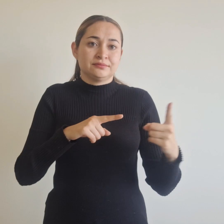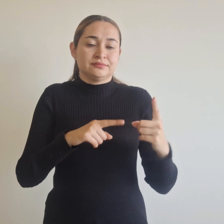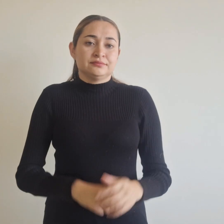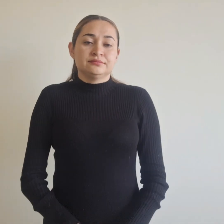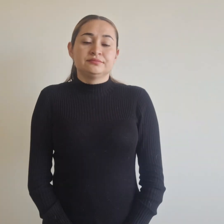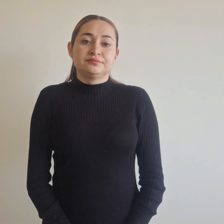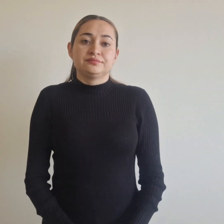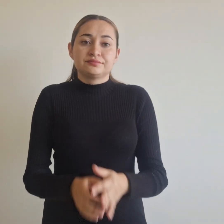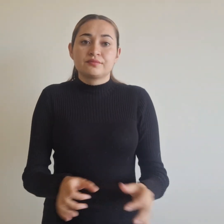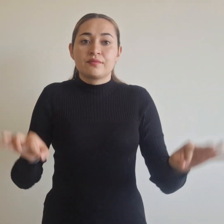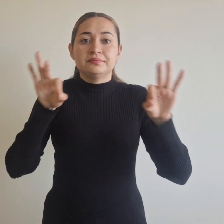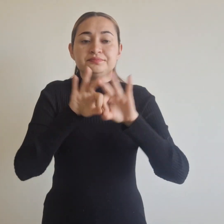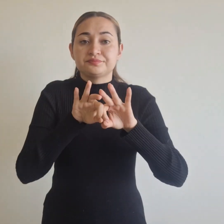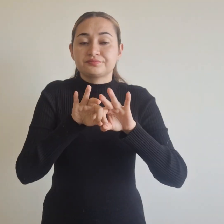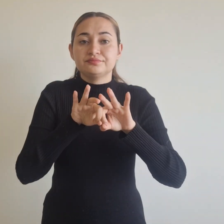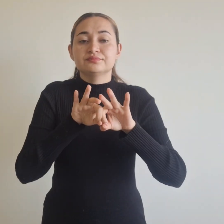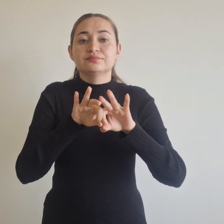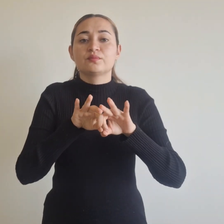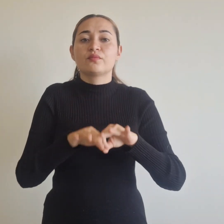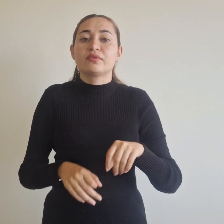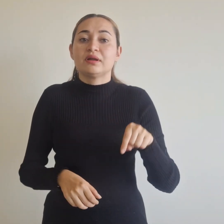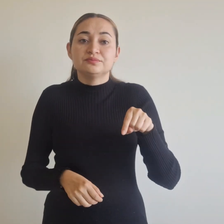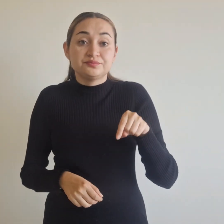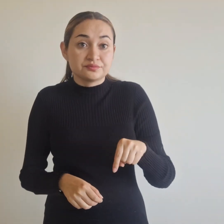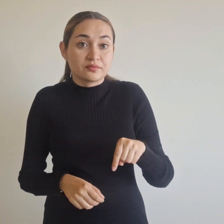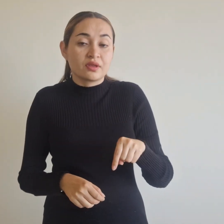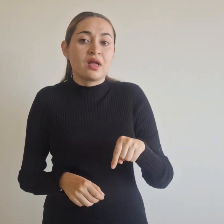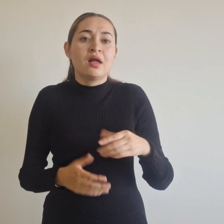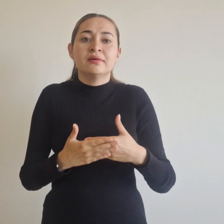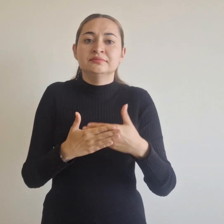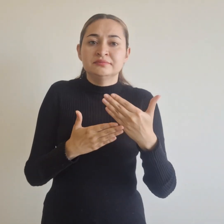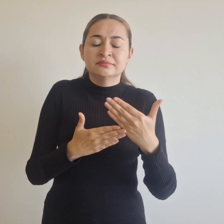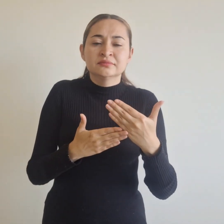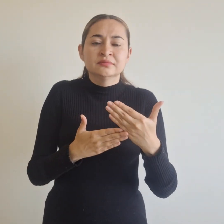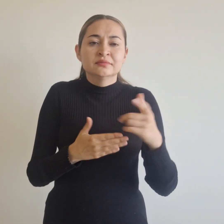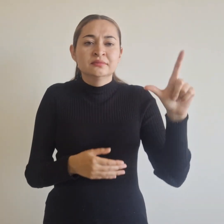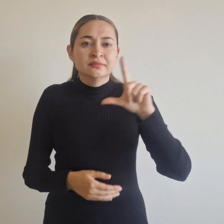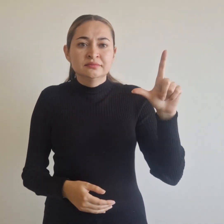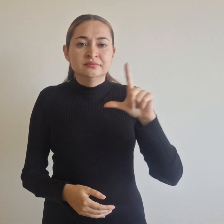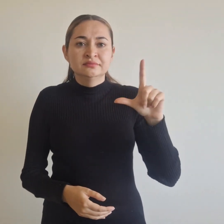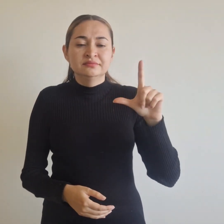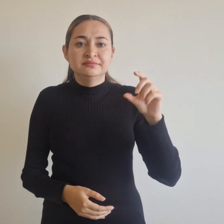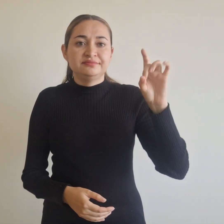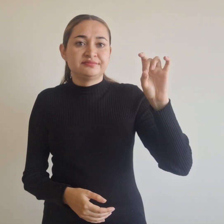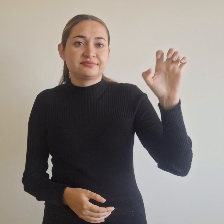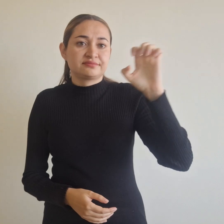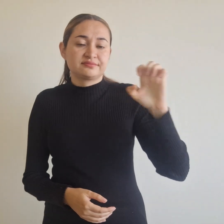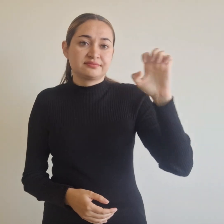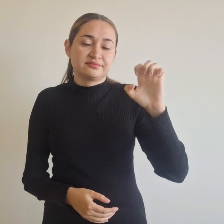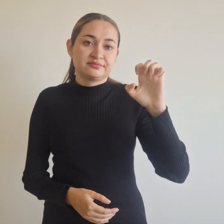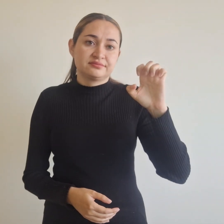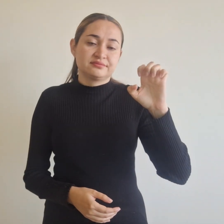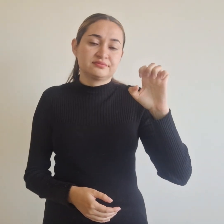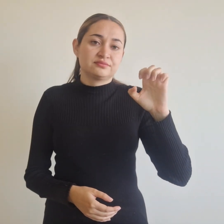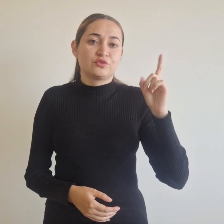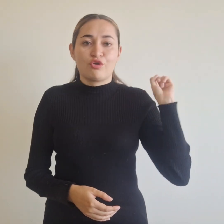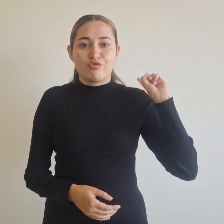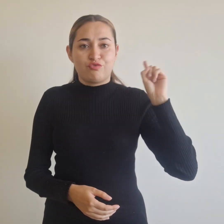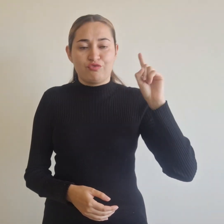importante destacar que esta medida se reanudará a partir de lunes 15 de enero y se mantendrá conforme a